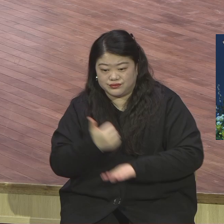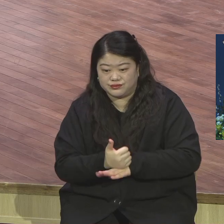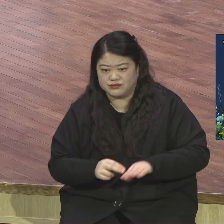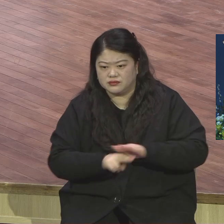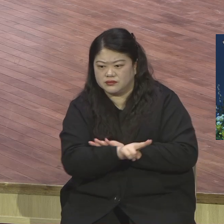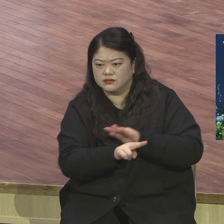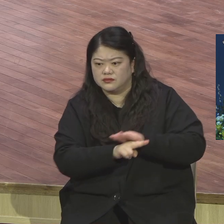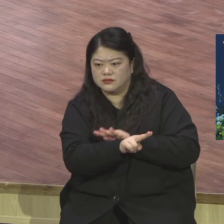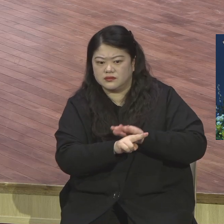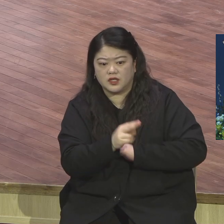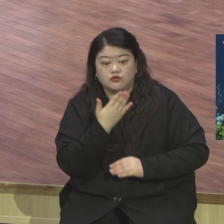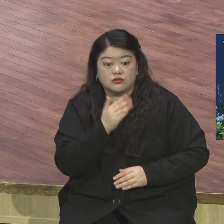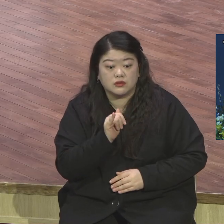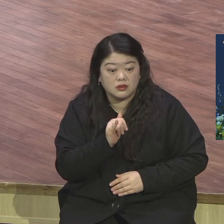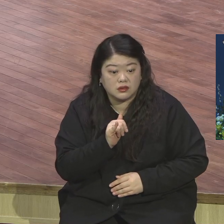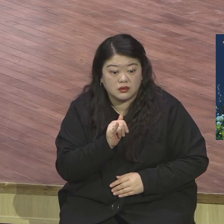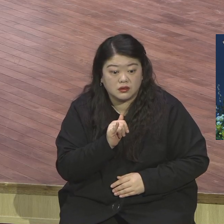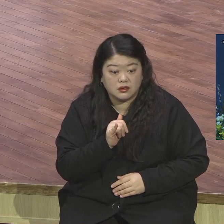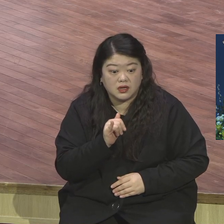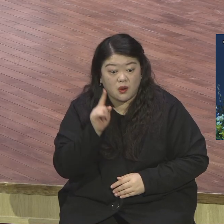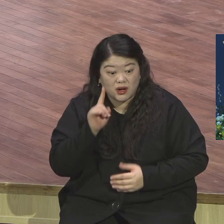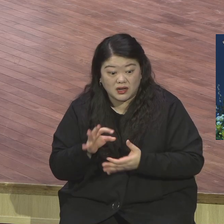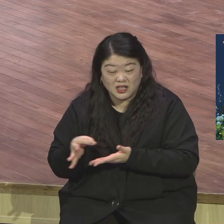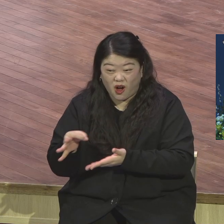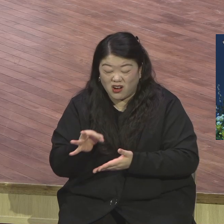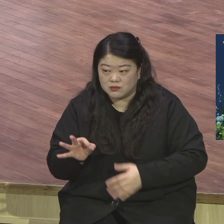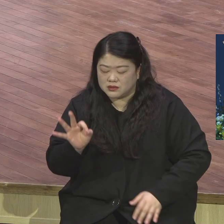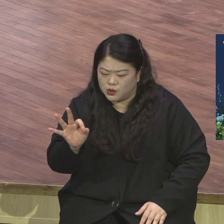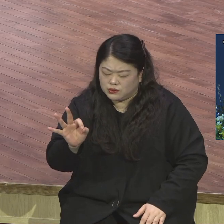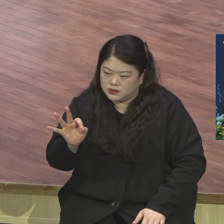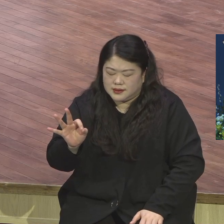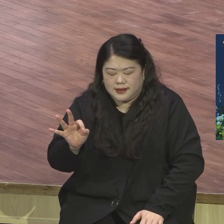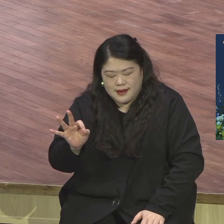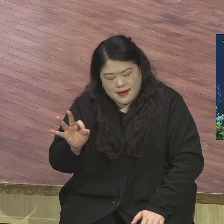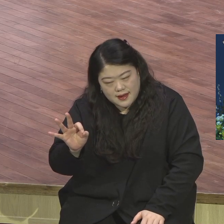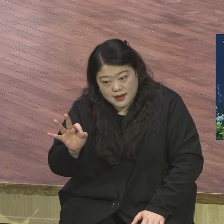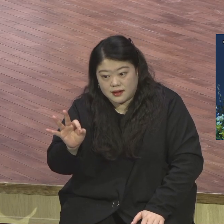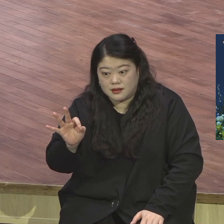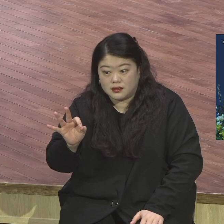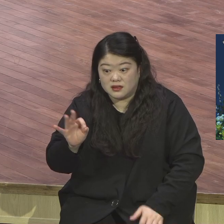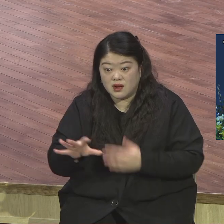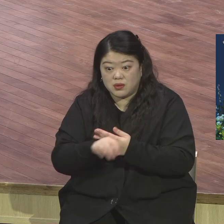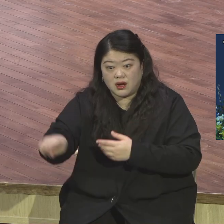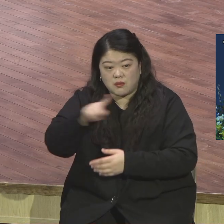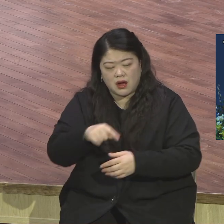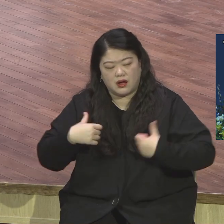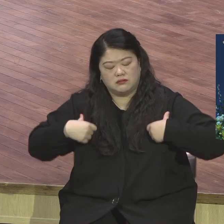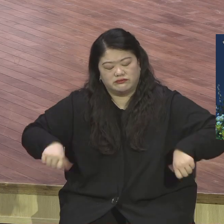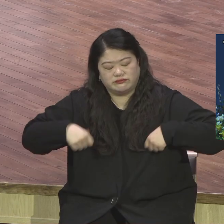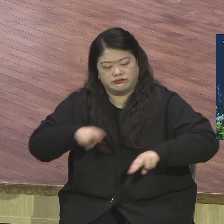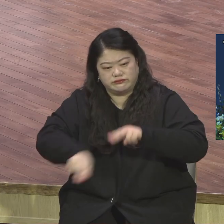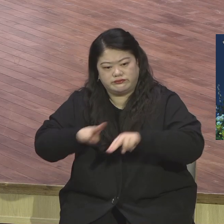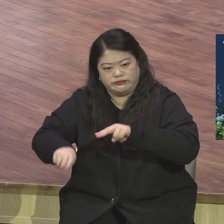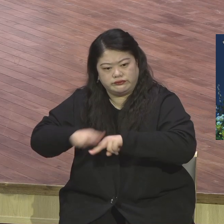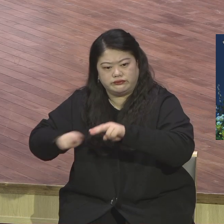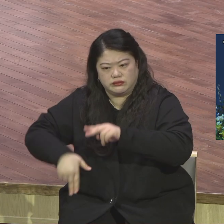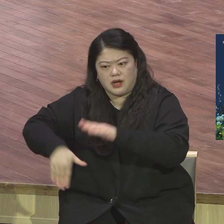부담스러워서 성장할 수가 없어요. 그런데 하나님께서 선두로 향하셔서